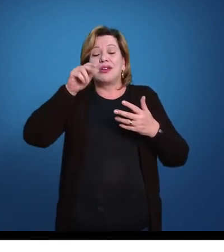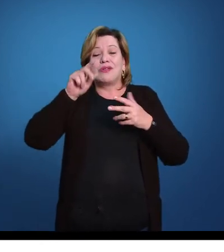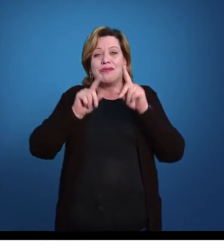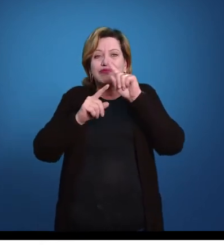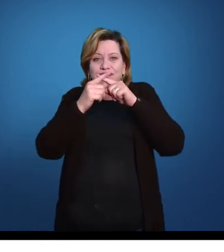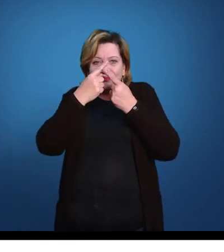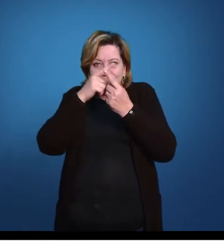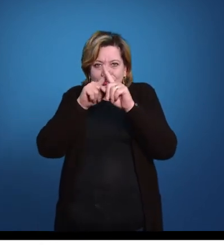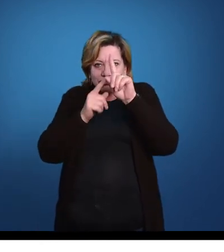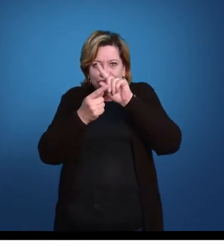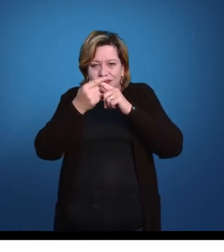os ouriços do mar.